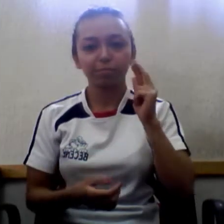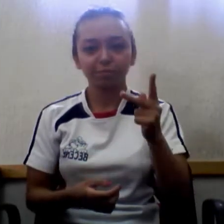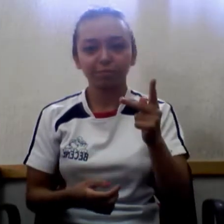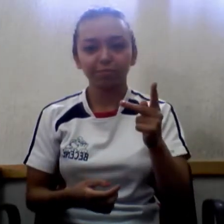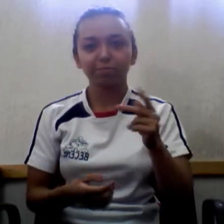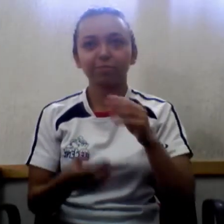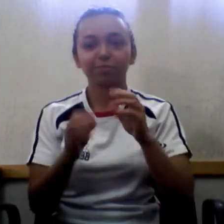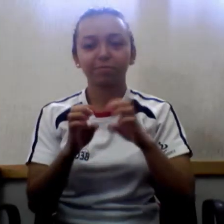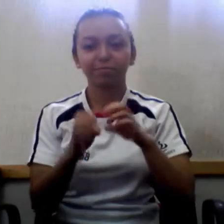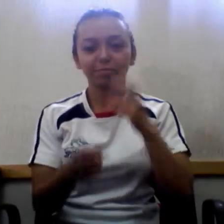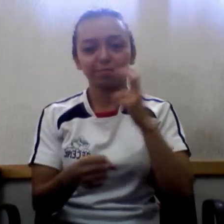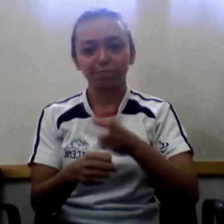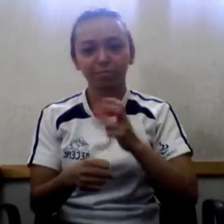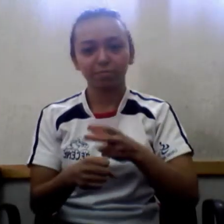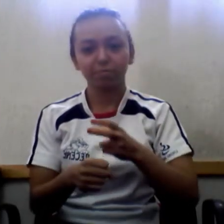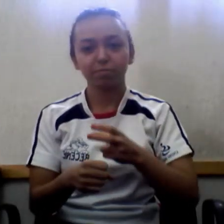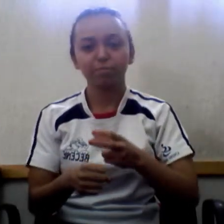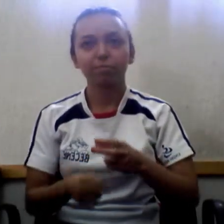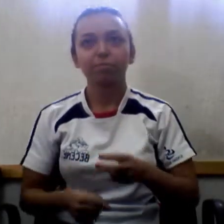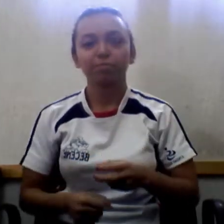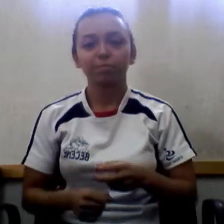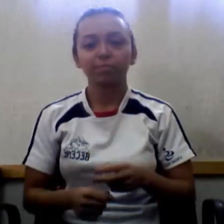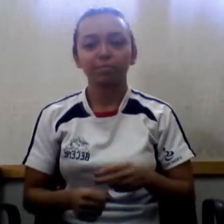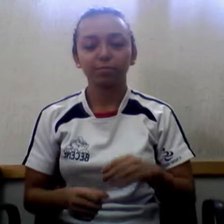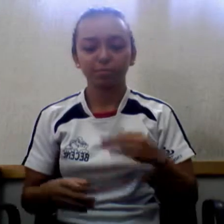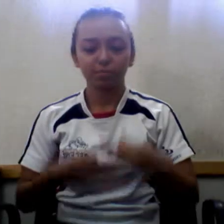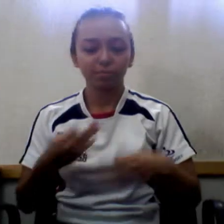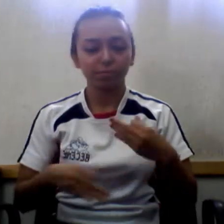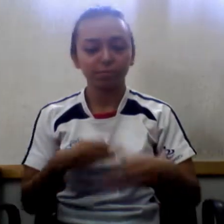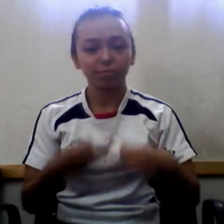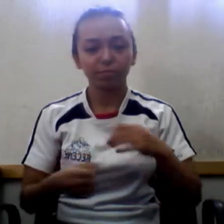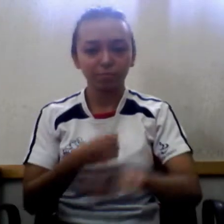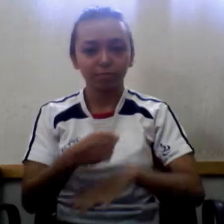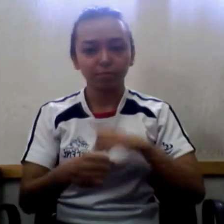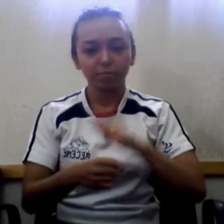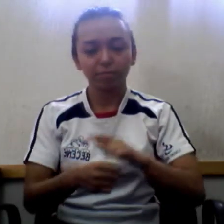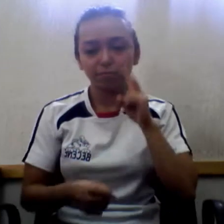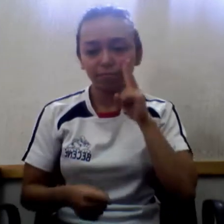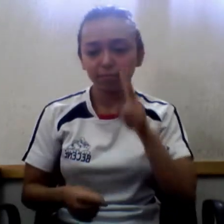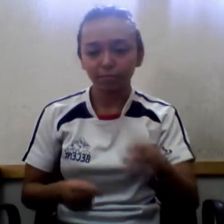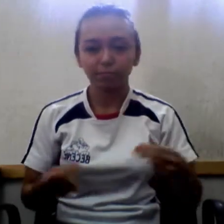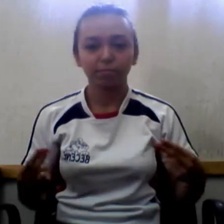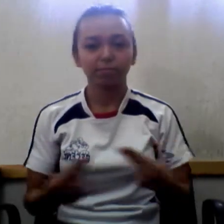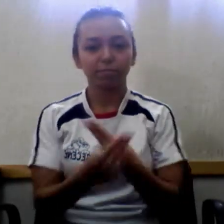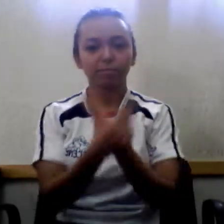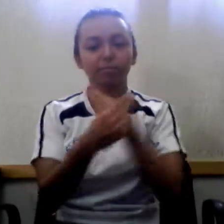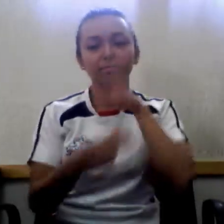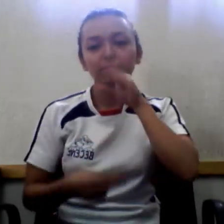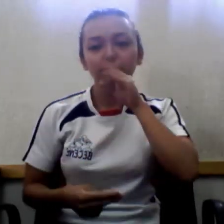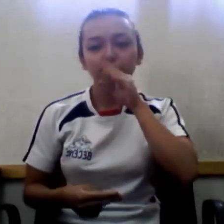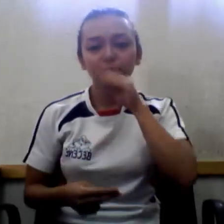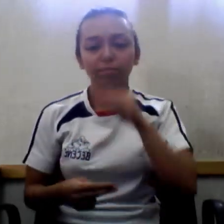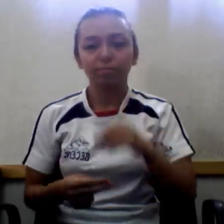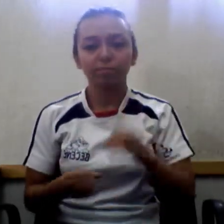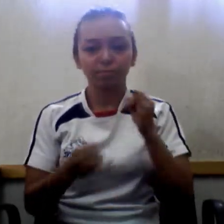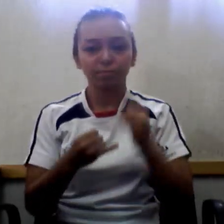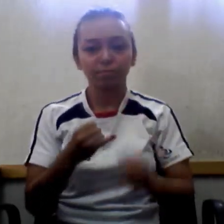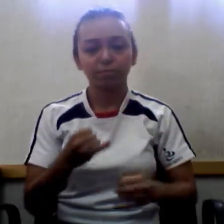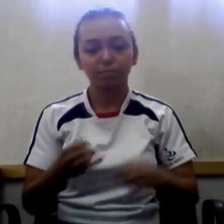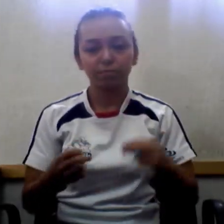y todos los animales veían nacer a los patos. El último nacer fue un